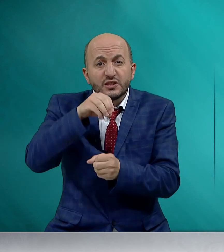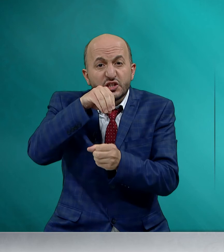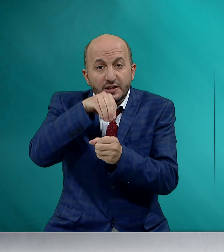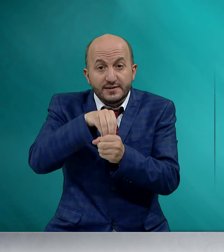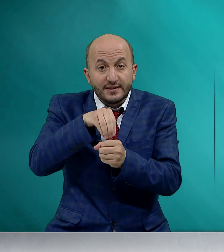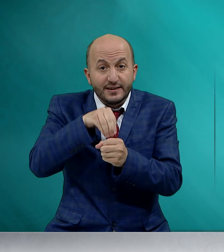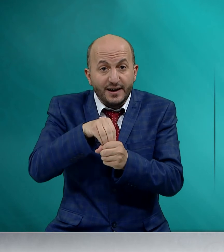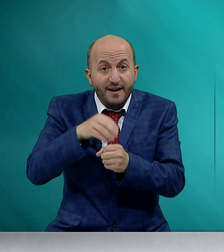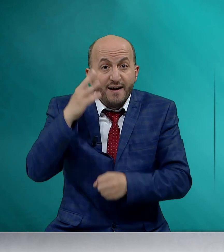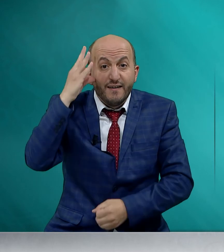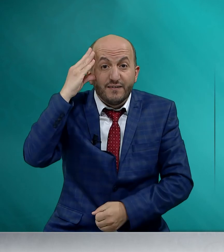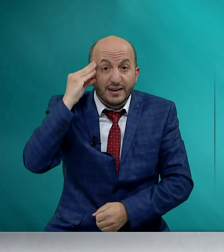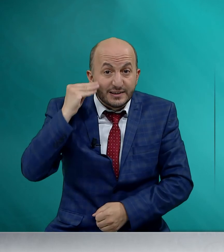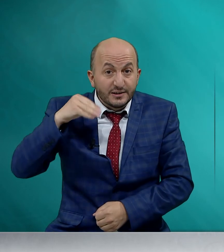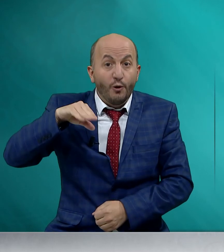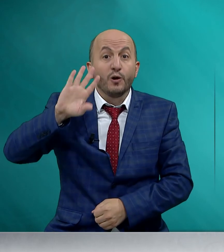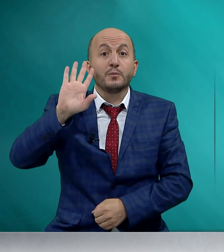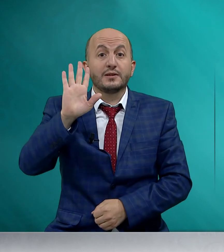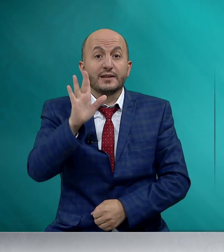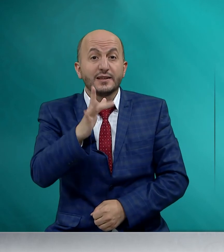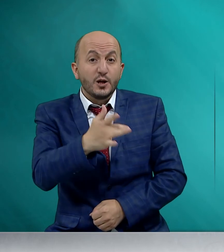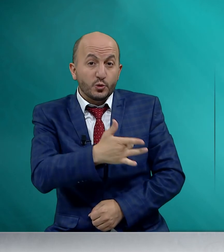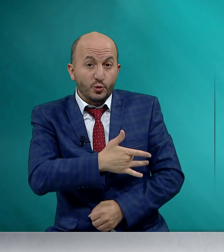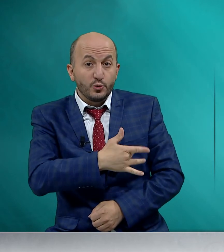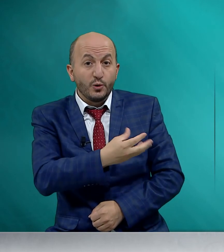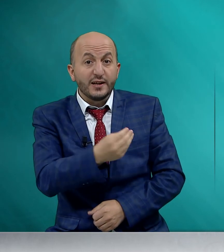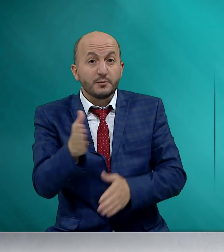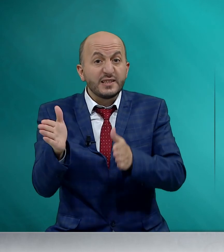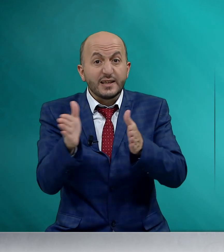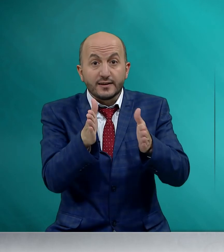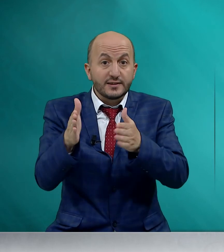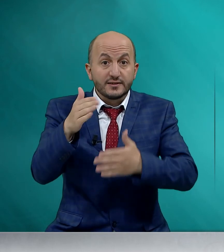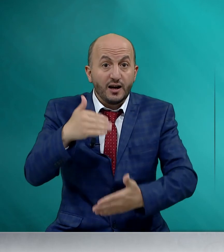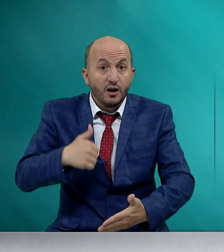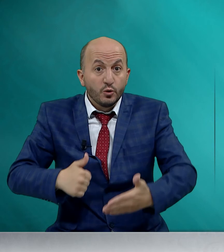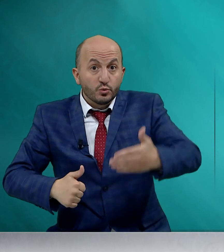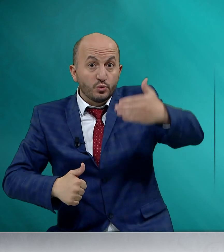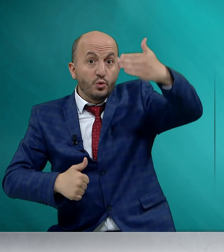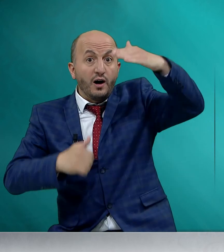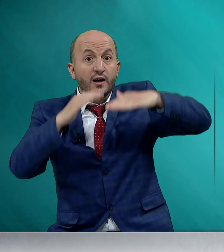içerisinde, farkında olmadan gönüllerimiz arasına duvar